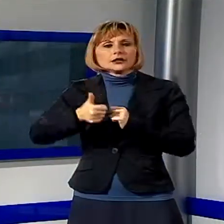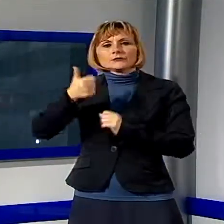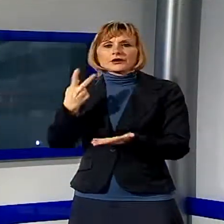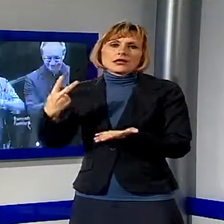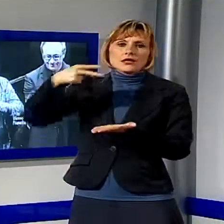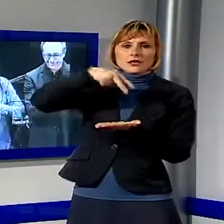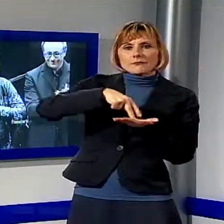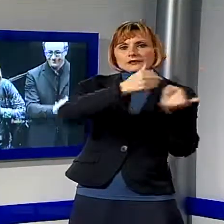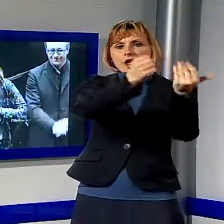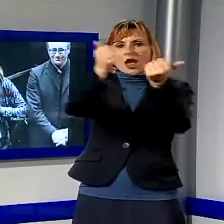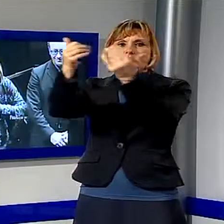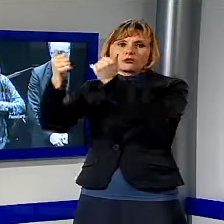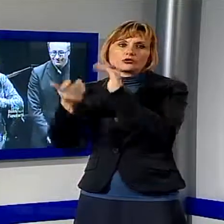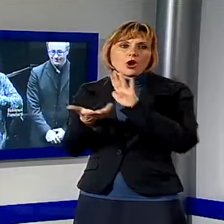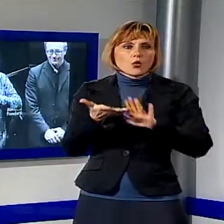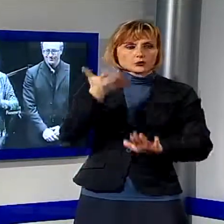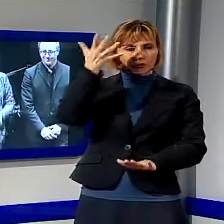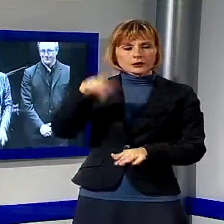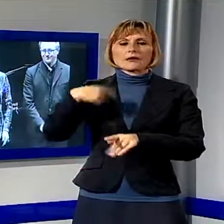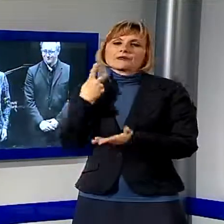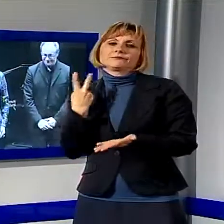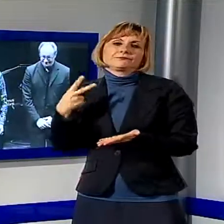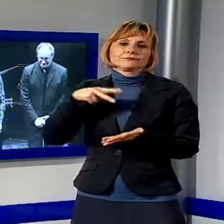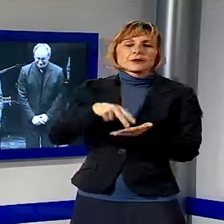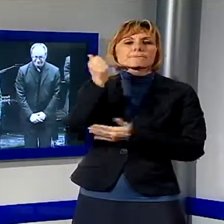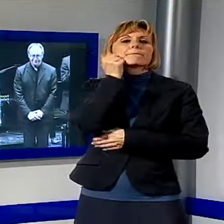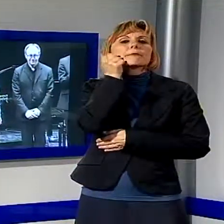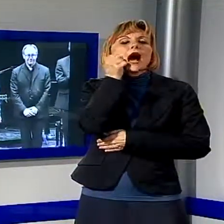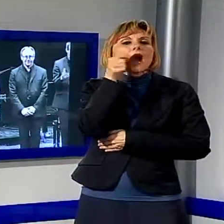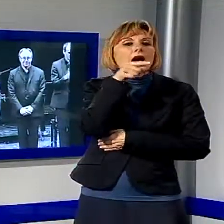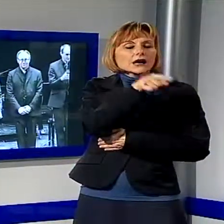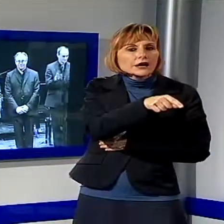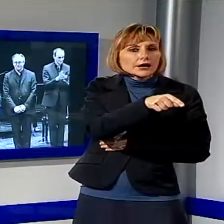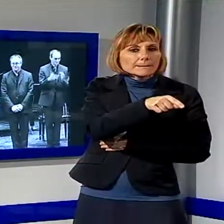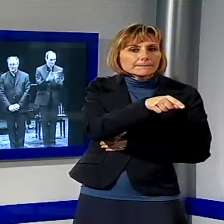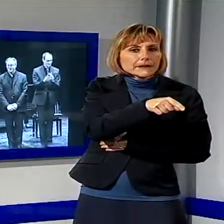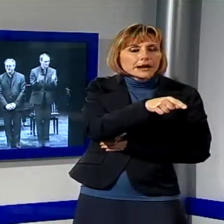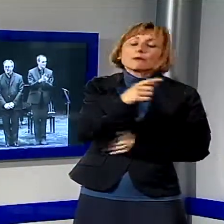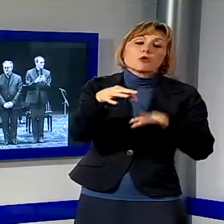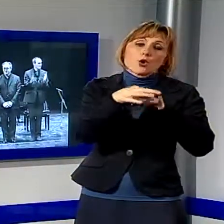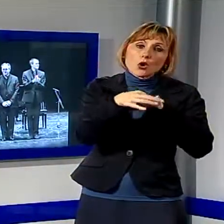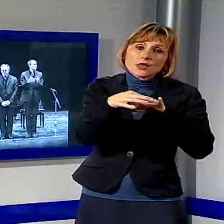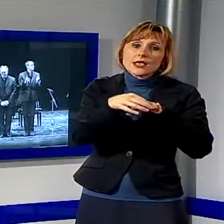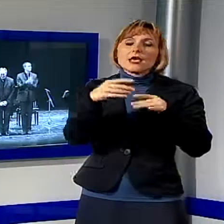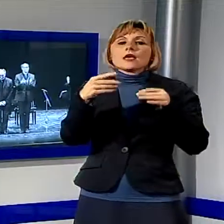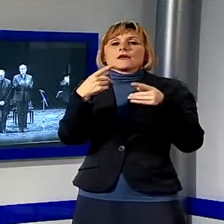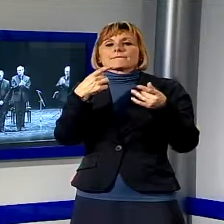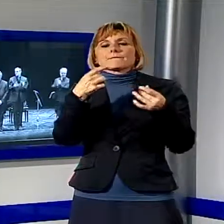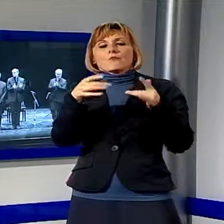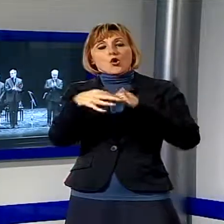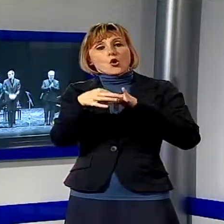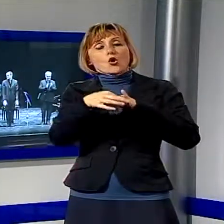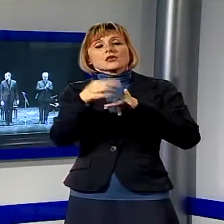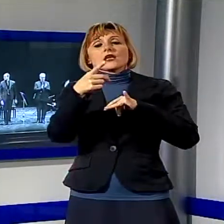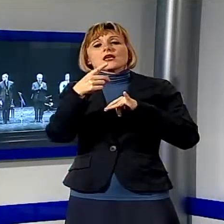la madrina della manifestazione, la signora Laura Escalada Piazzolla, moglie del maestro argentino, raggiante nel vedere il